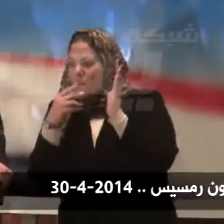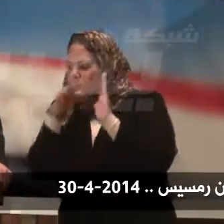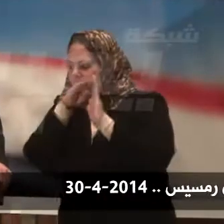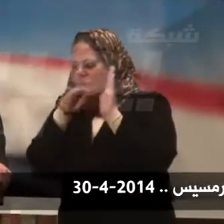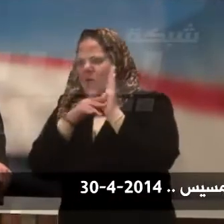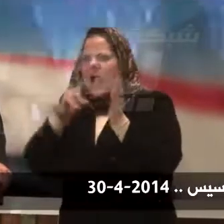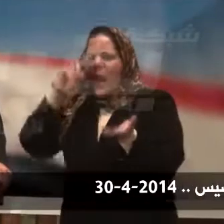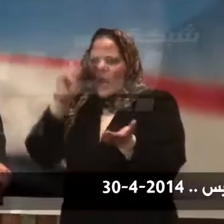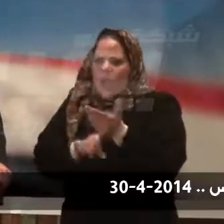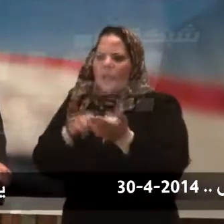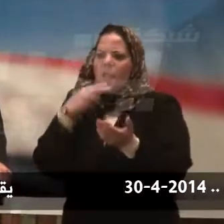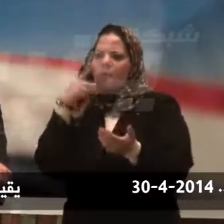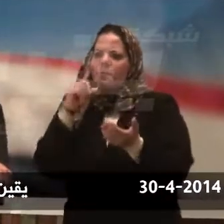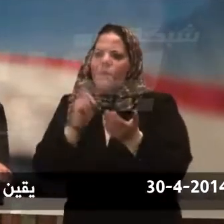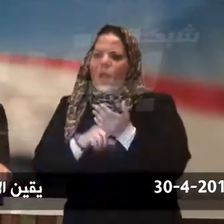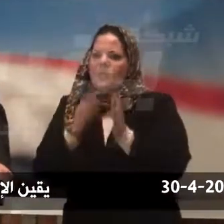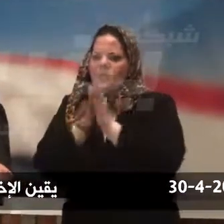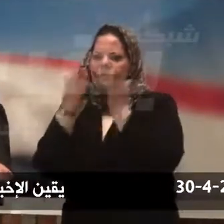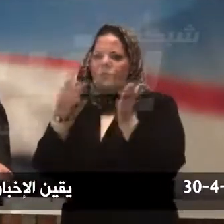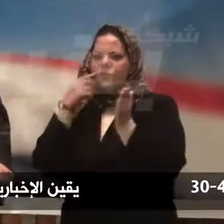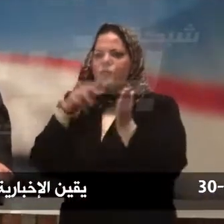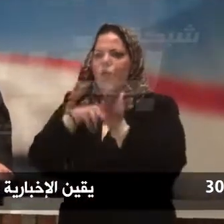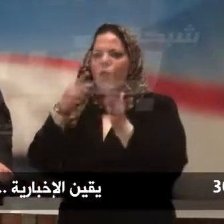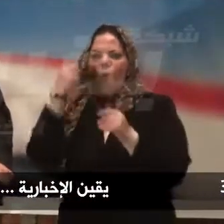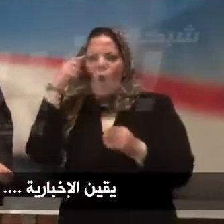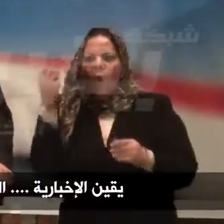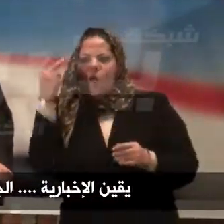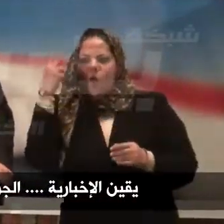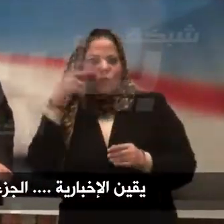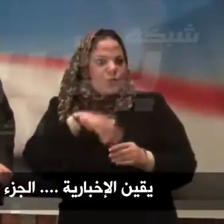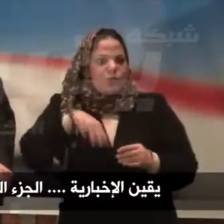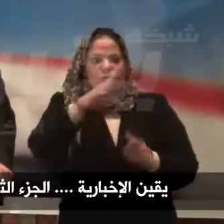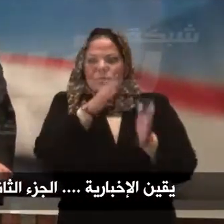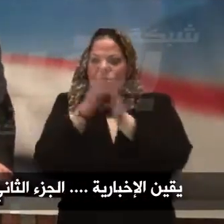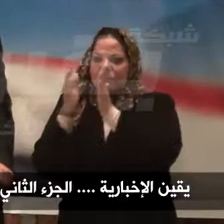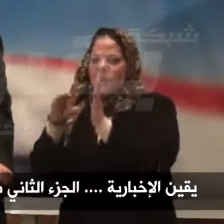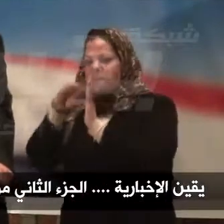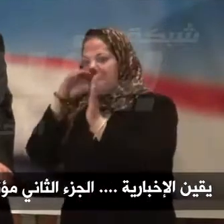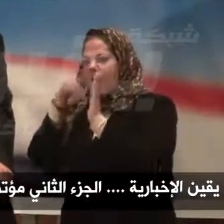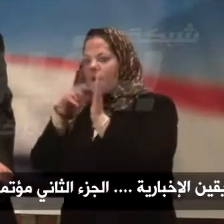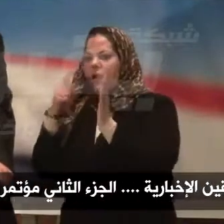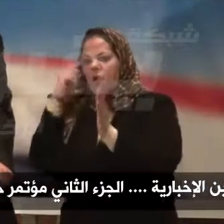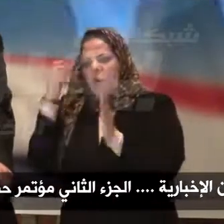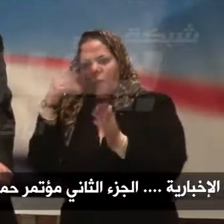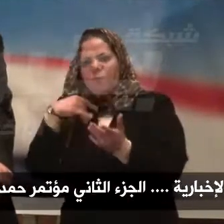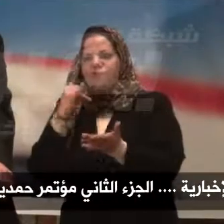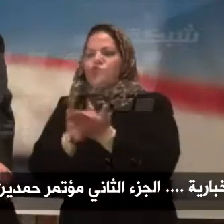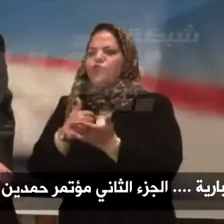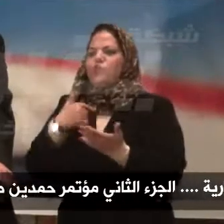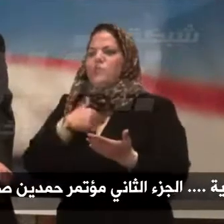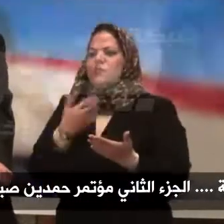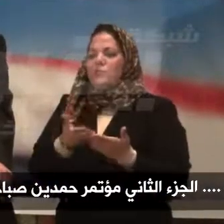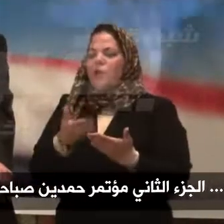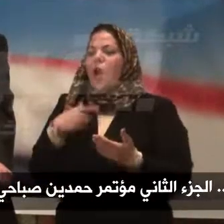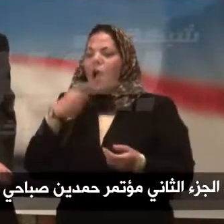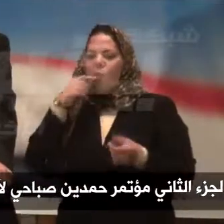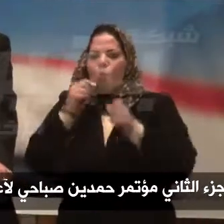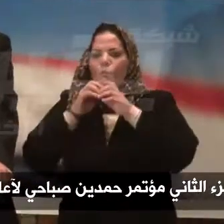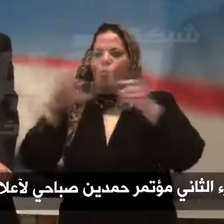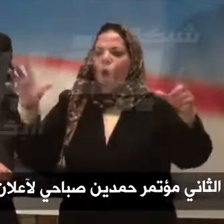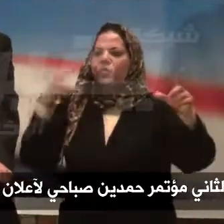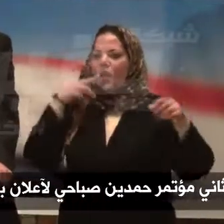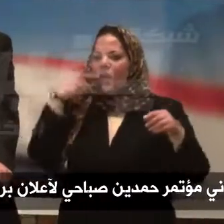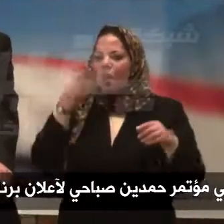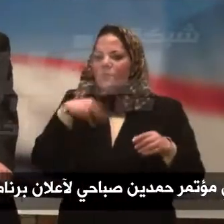جادة لكل الافكار الوردة في هذا البرنامج سأكون واضحا